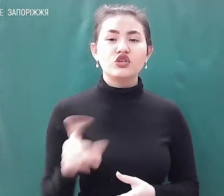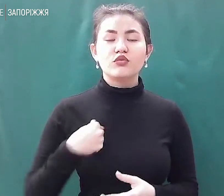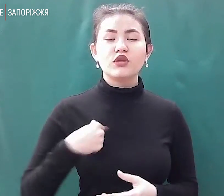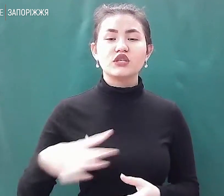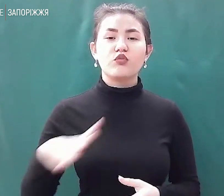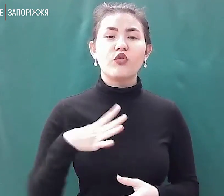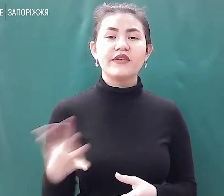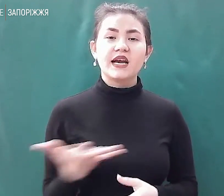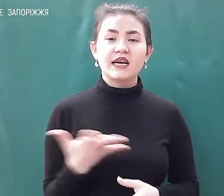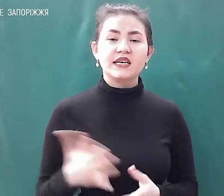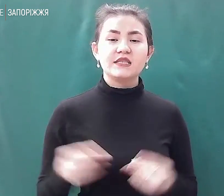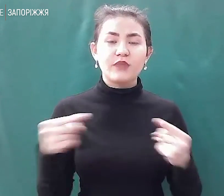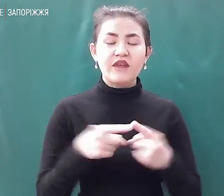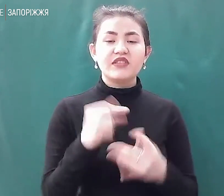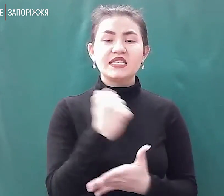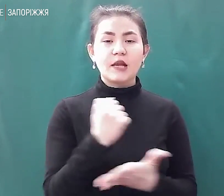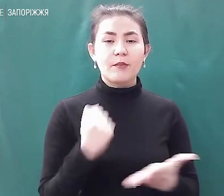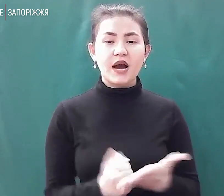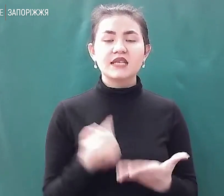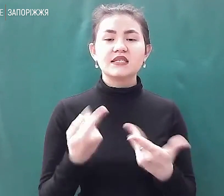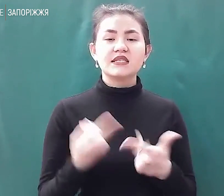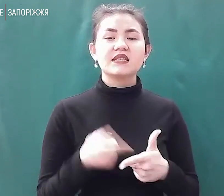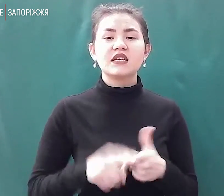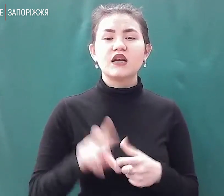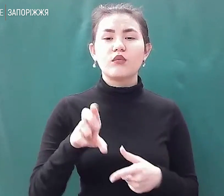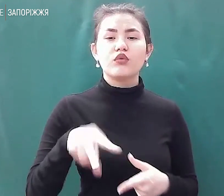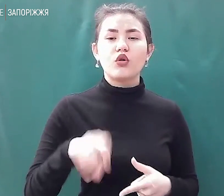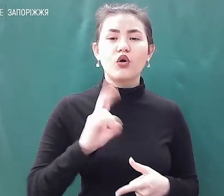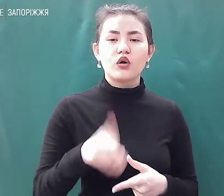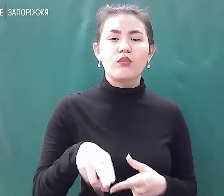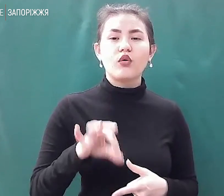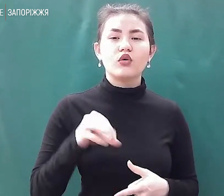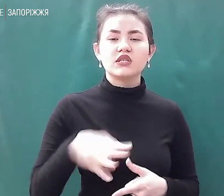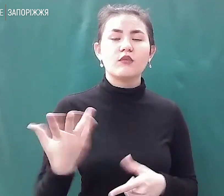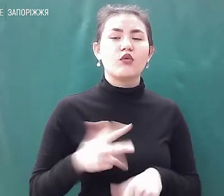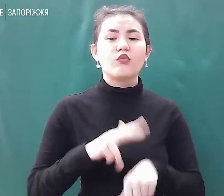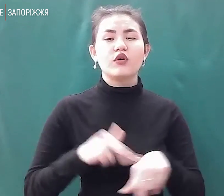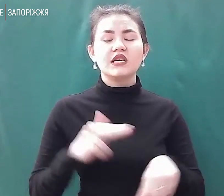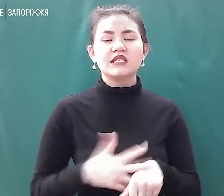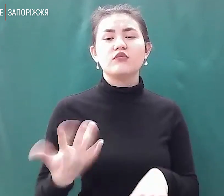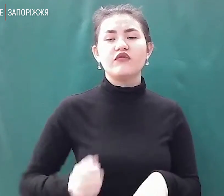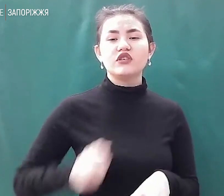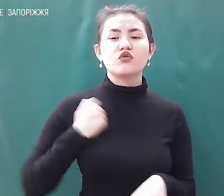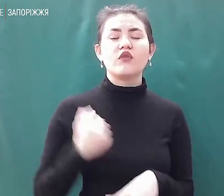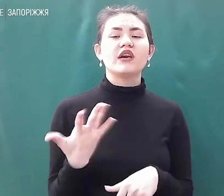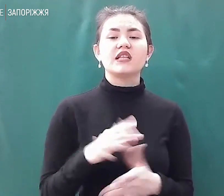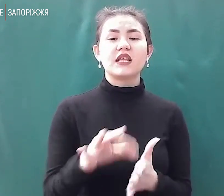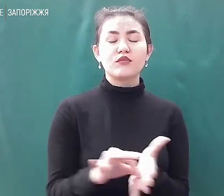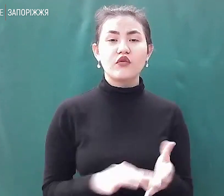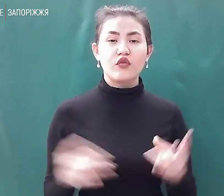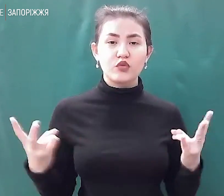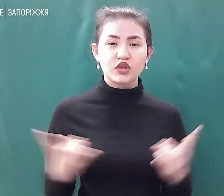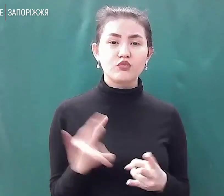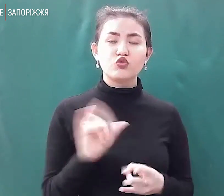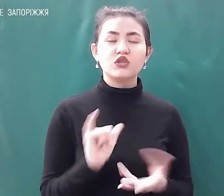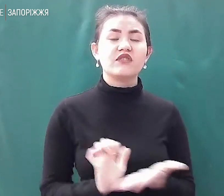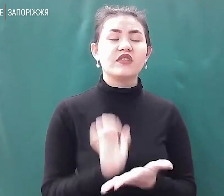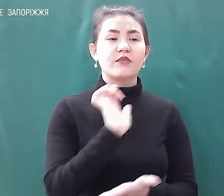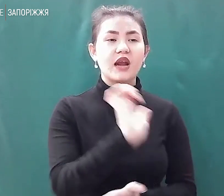певний запас для тих блокпостів, або поліції, або військових, яких терміново потрібно кудись відправити. І вони там уже з